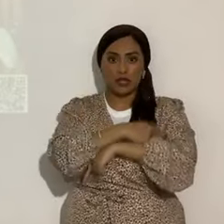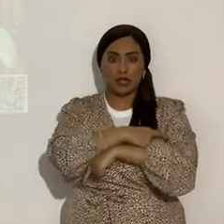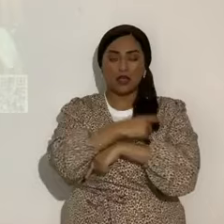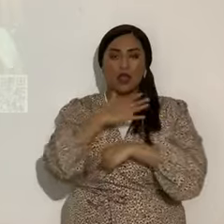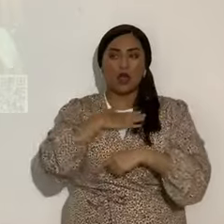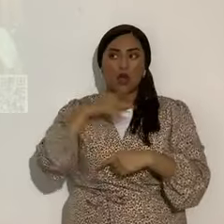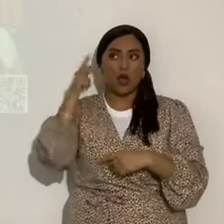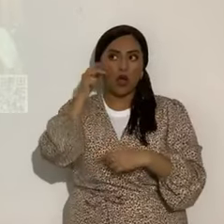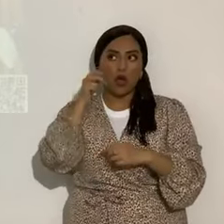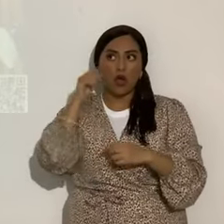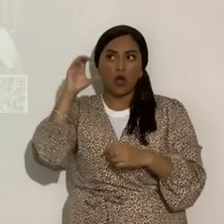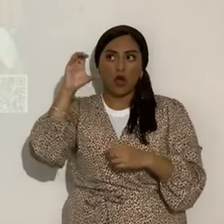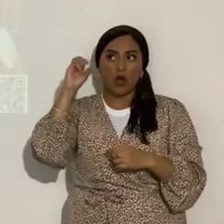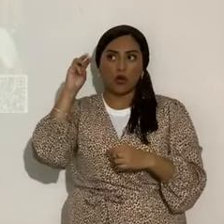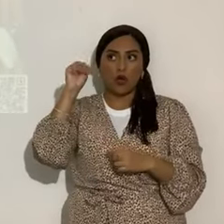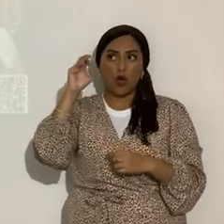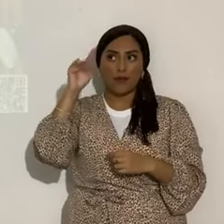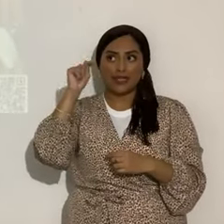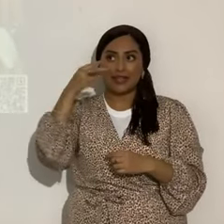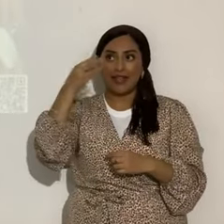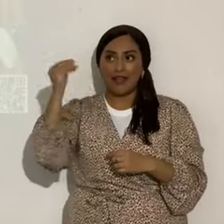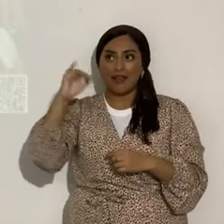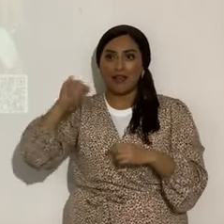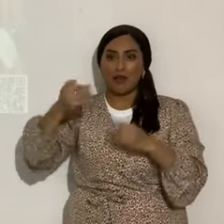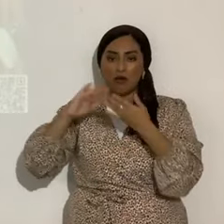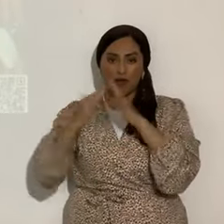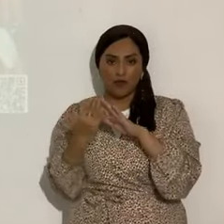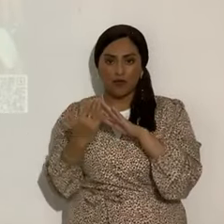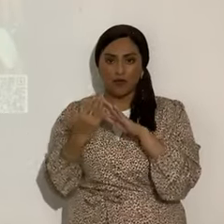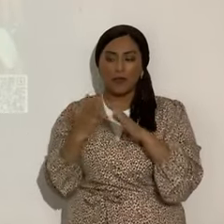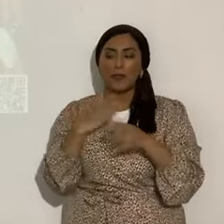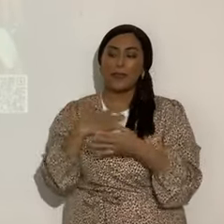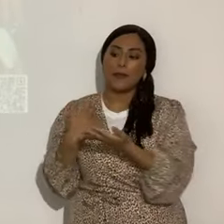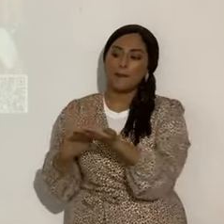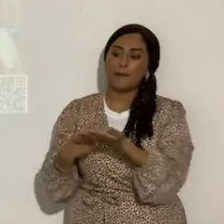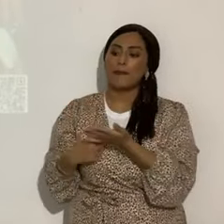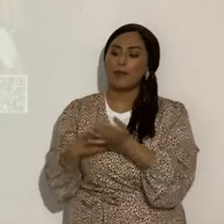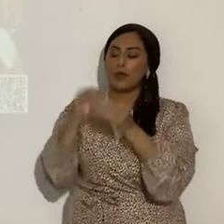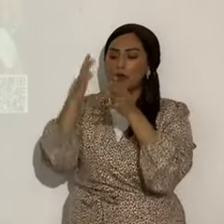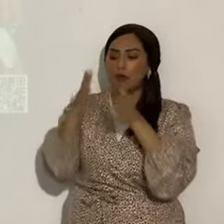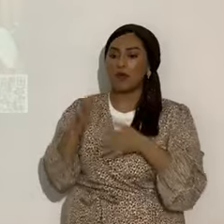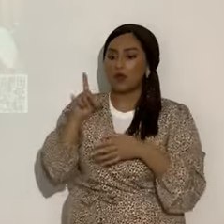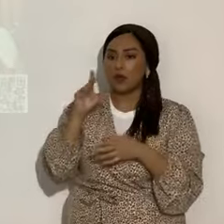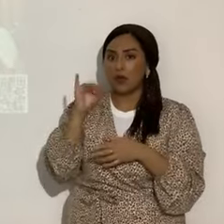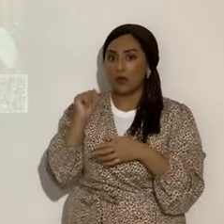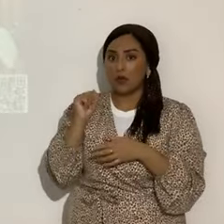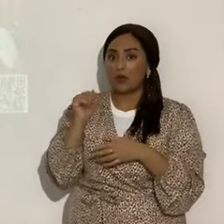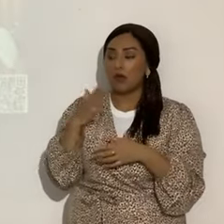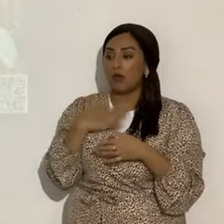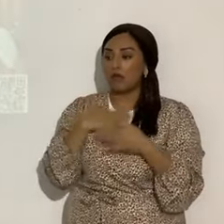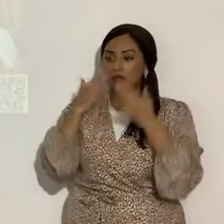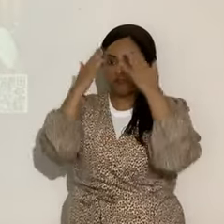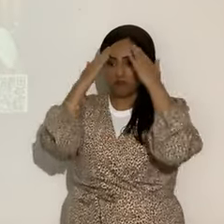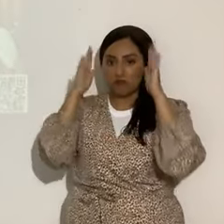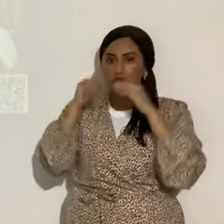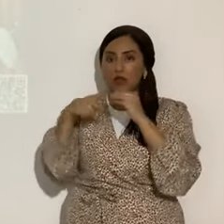el cometa y Jerusalén. Y entonces se lo platiqué yo a nuestro amado Rue Luis Cervantes, yo no sé de computación,